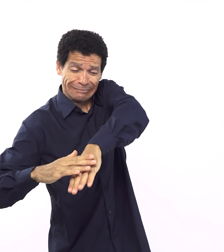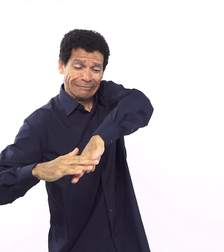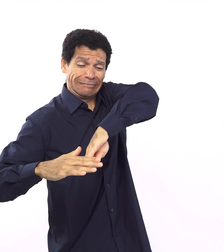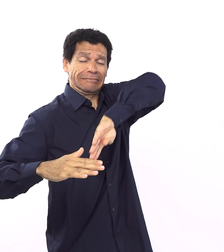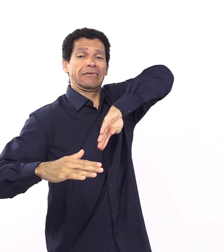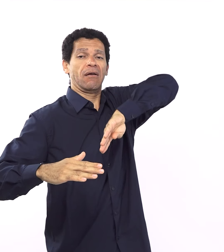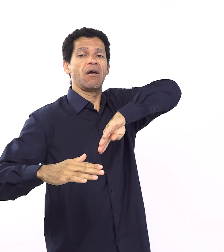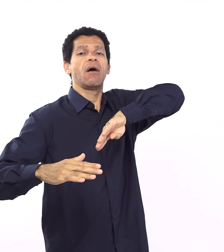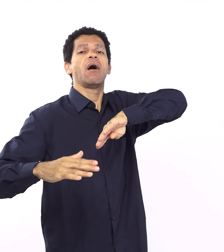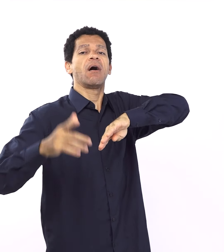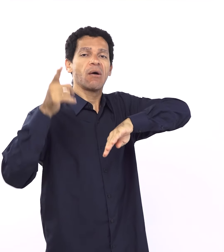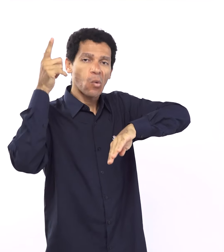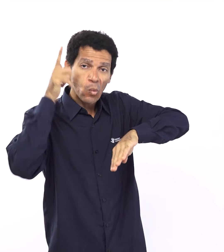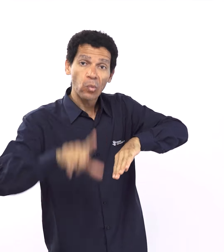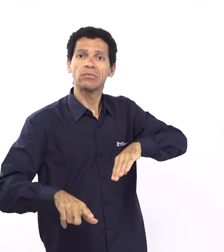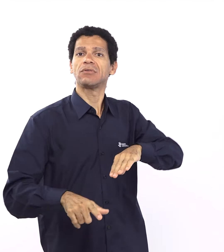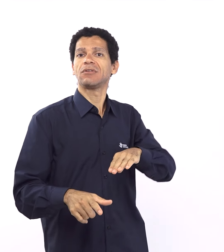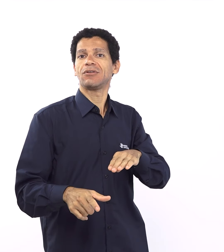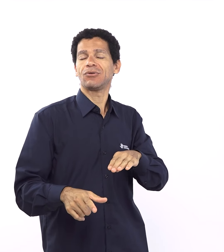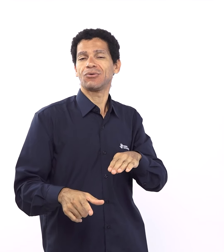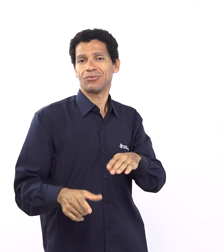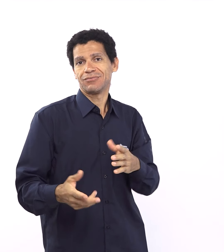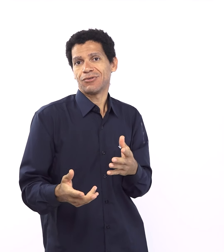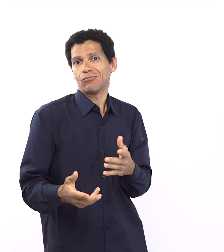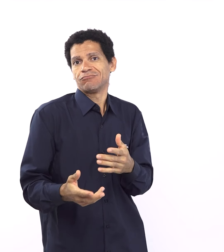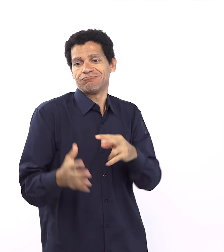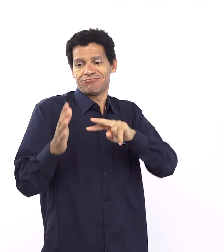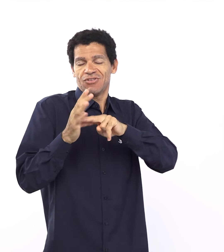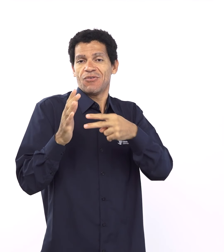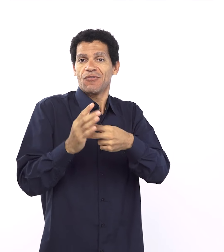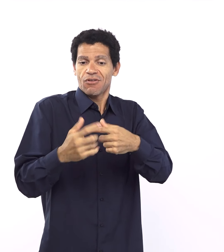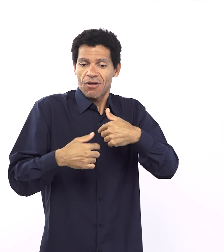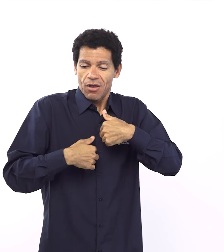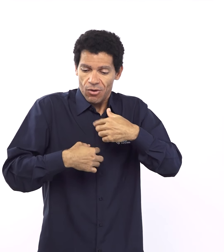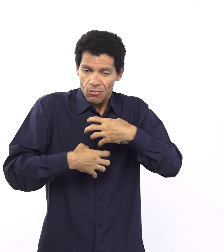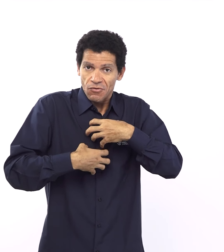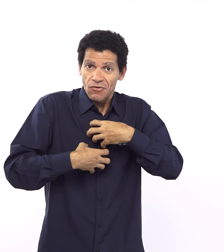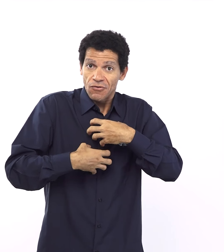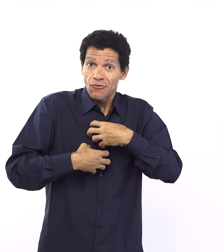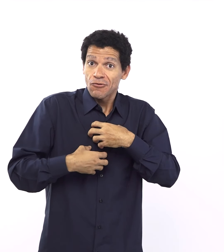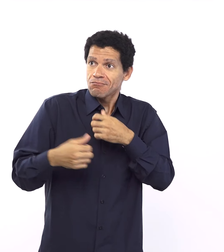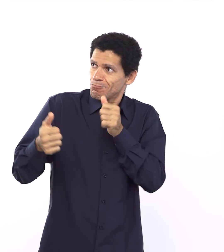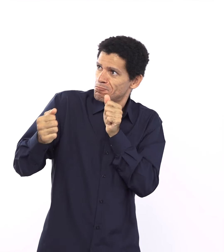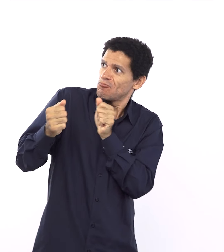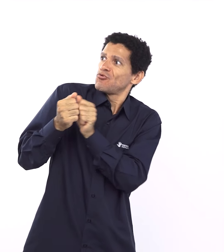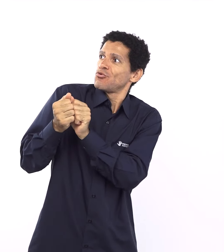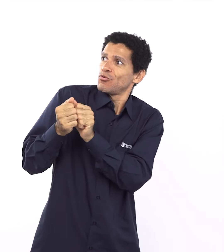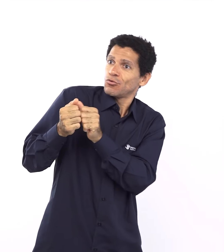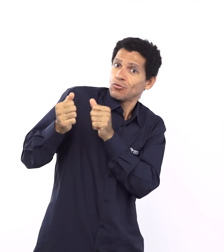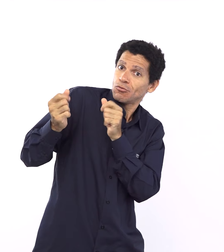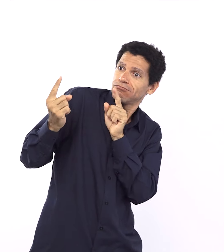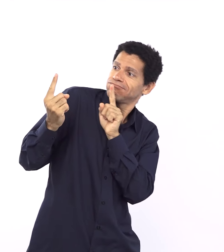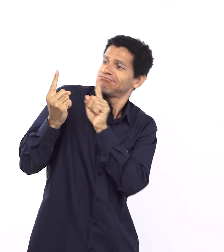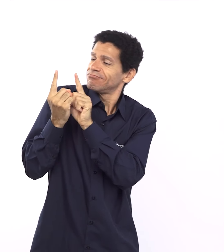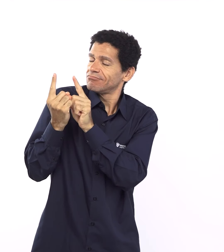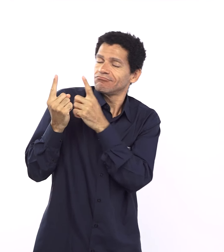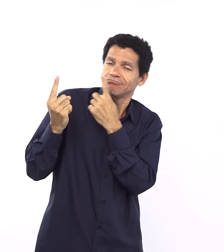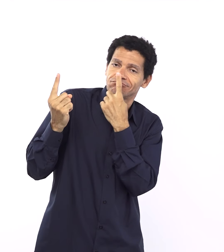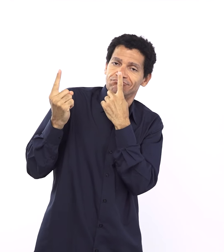de Deus, porque você não está conseguindo dominar isso, isso ou aquilo, Deus está sempre ao nosso alcance,